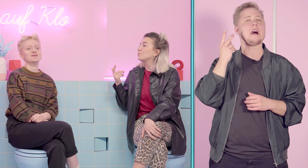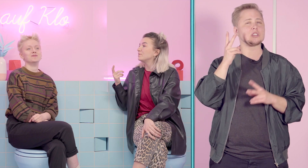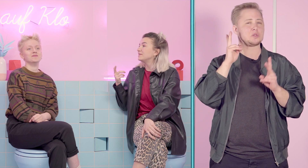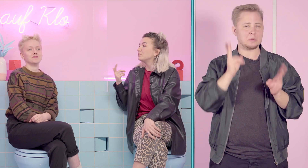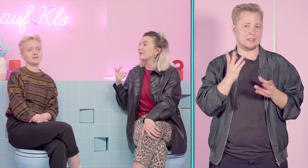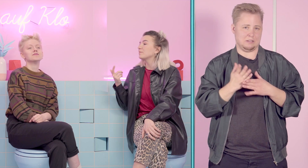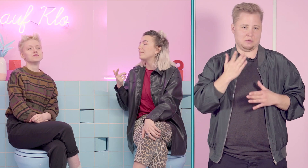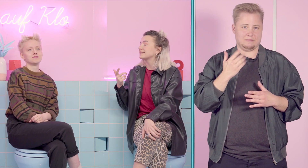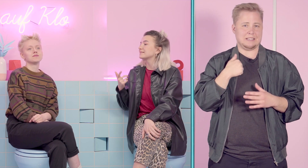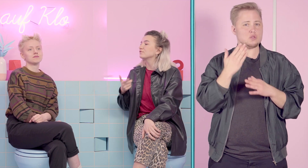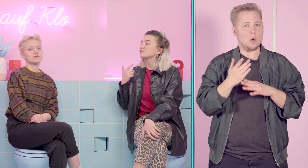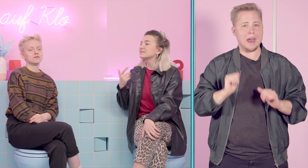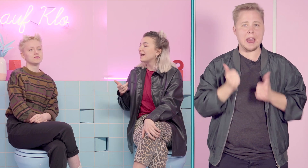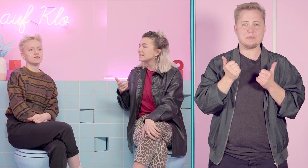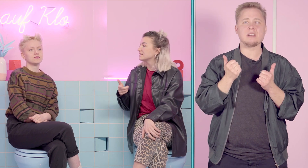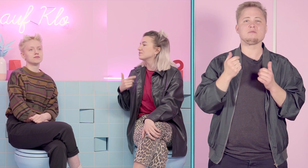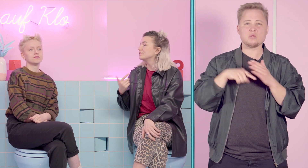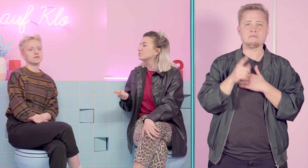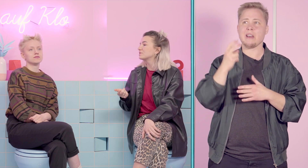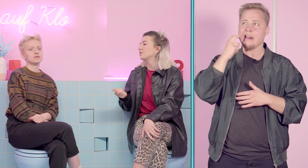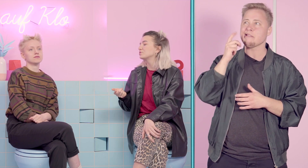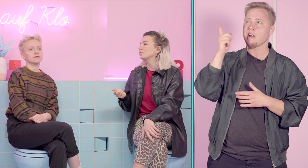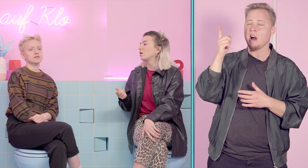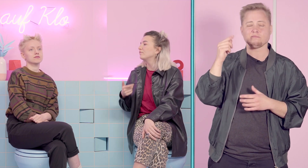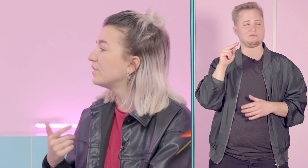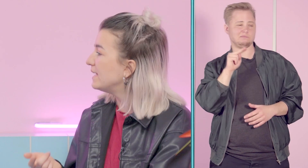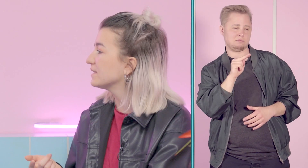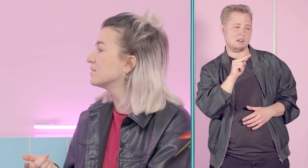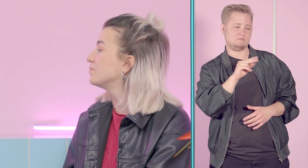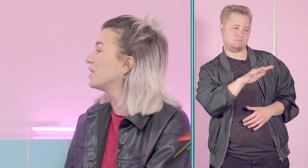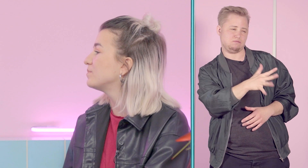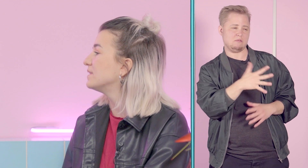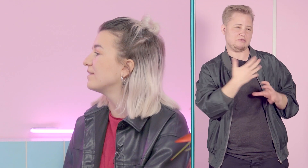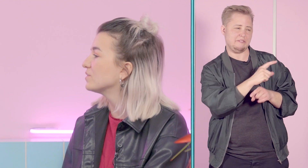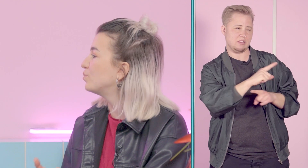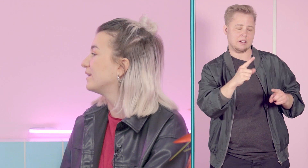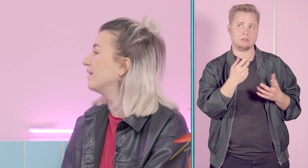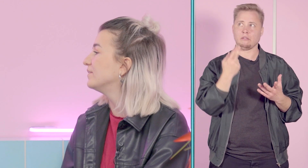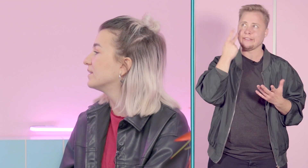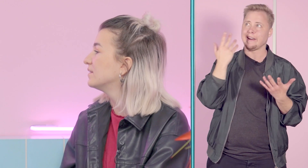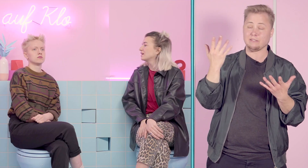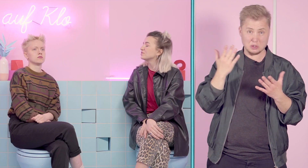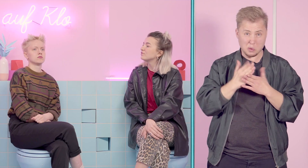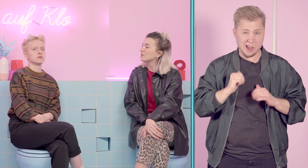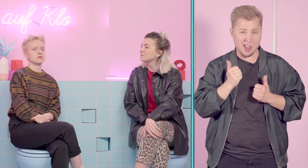einfach bemerkt hast, aufgrund des Alters nicht so viel zugetraut zu bekommen von Älteren zum Beispiel, ist einfach super nervig. Hast du da für Beispiel?